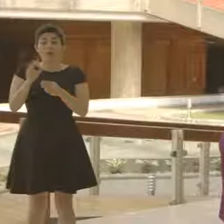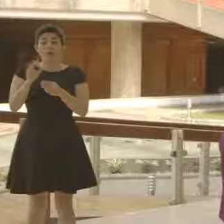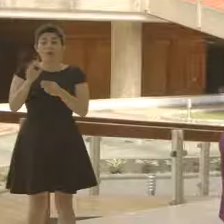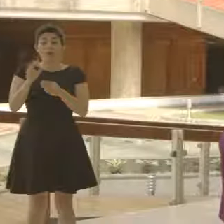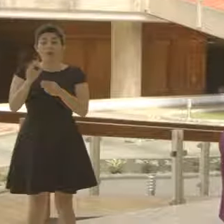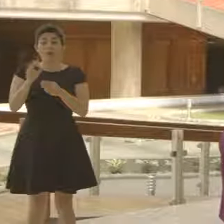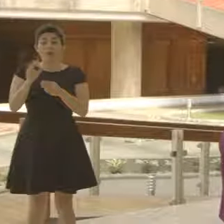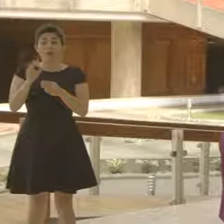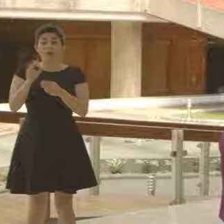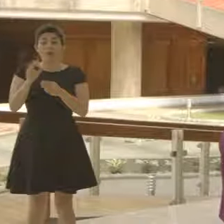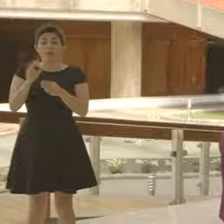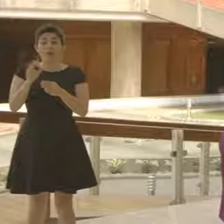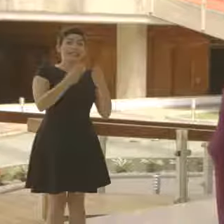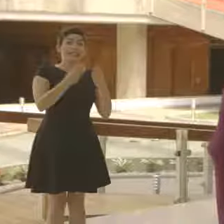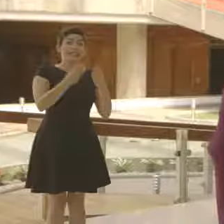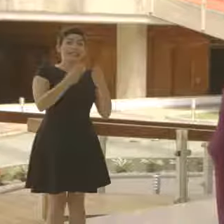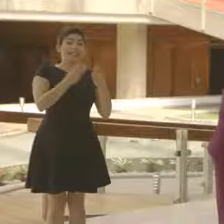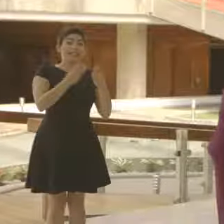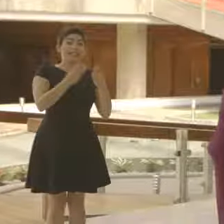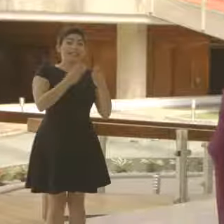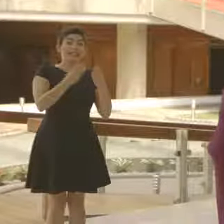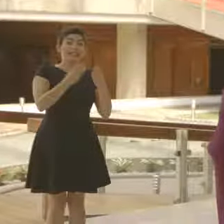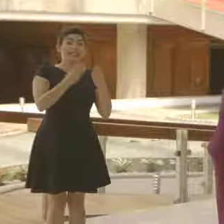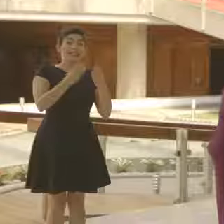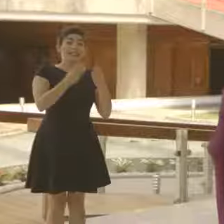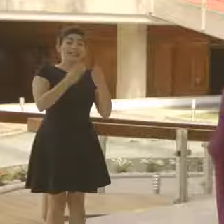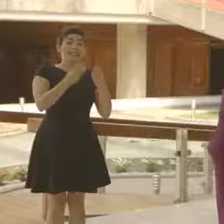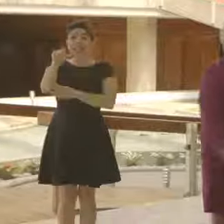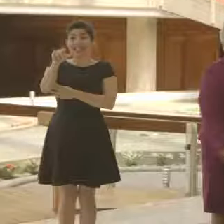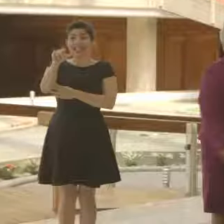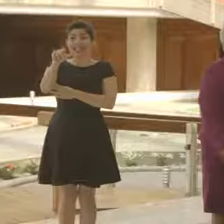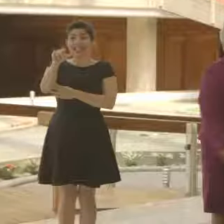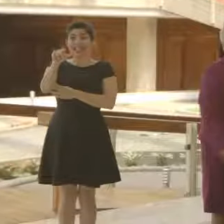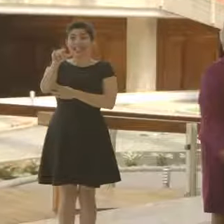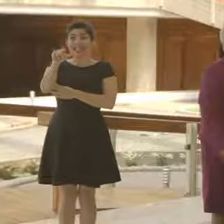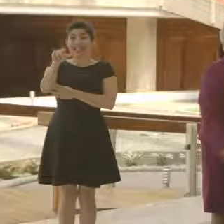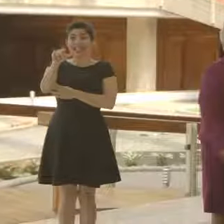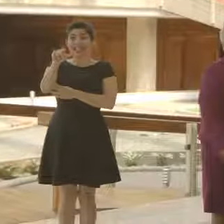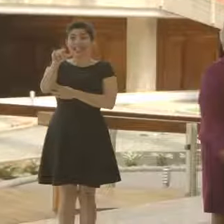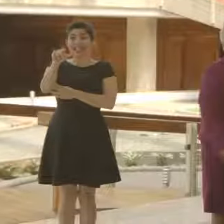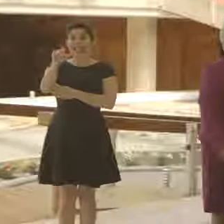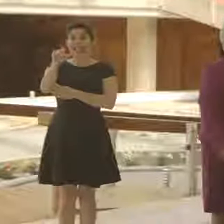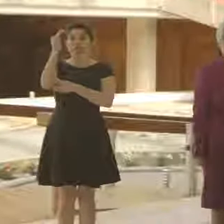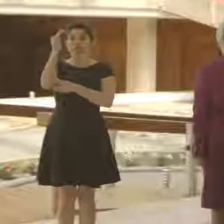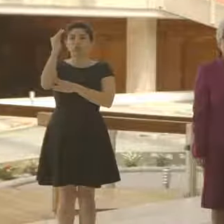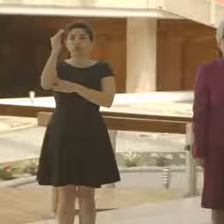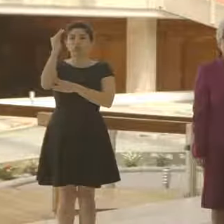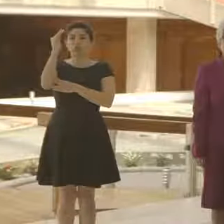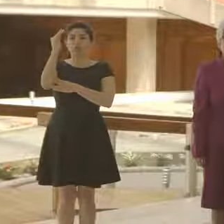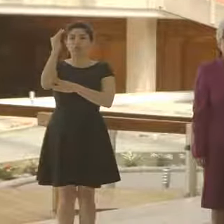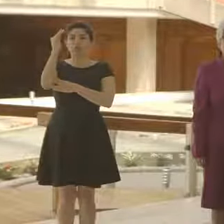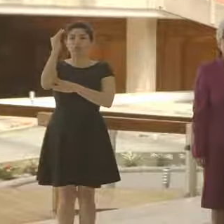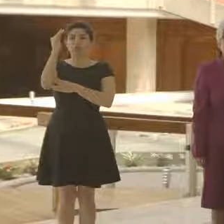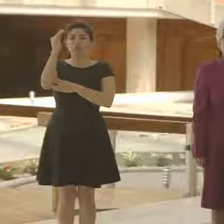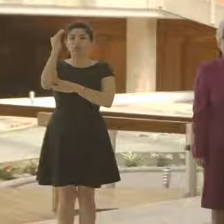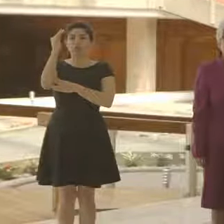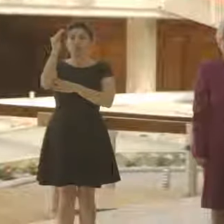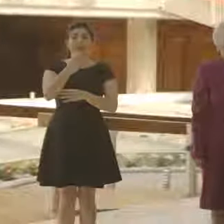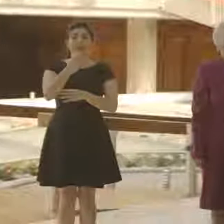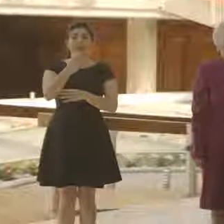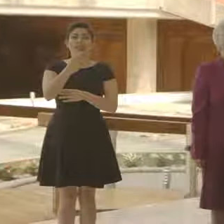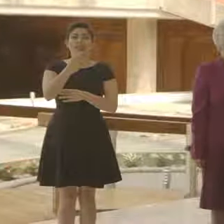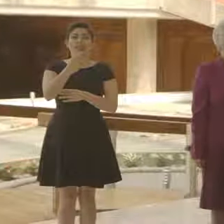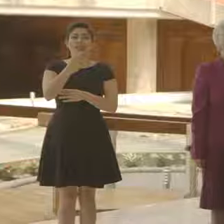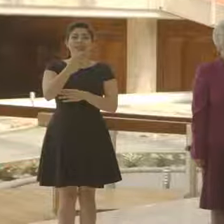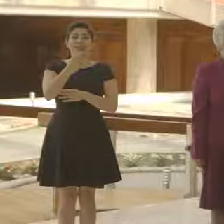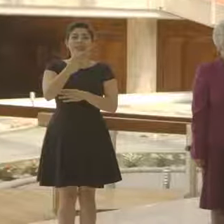Bachillerato se reduce en un 10% y para la licenciatura a un 25% del salario base, sobre el salario